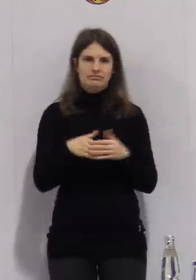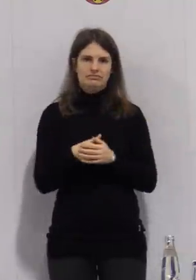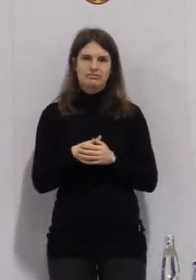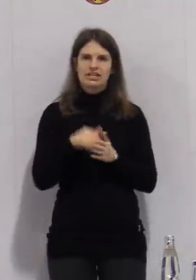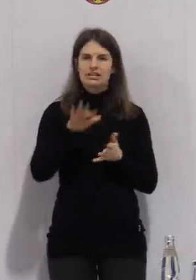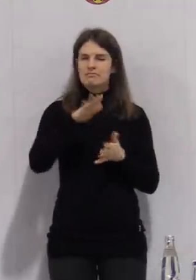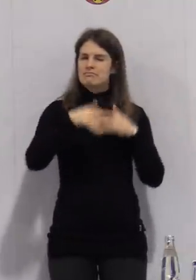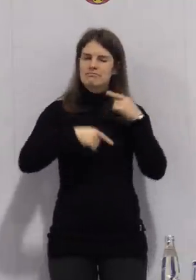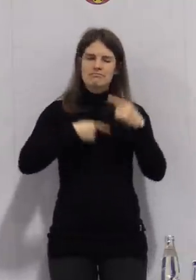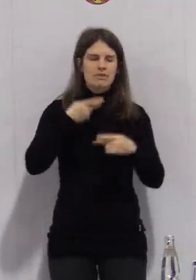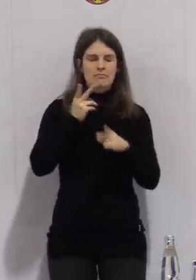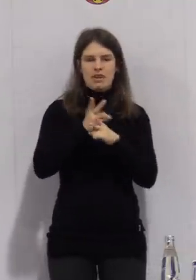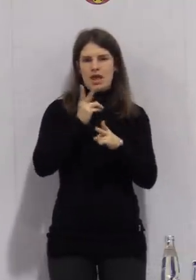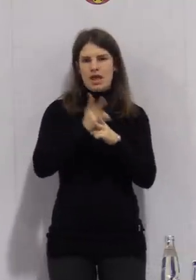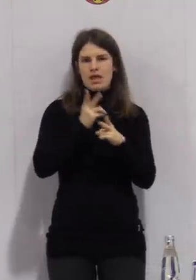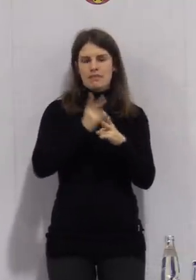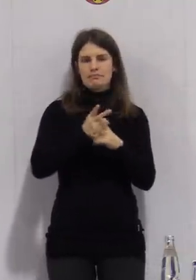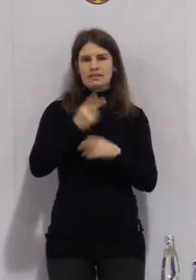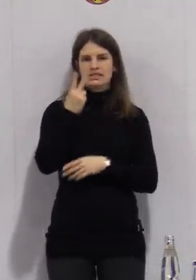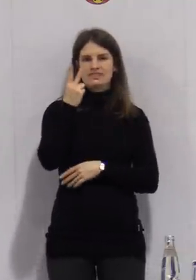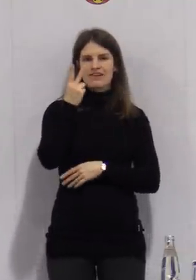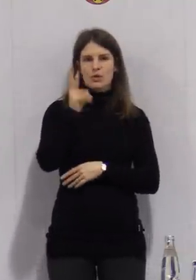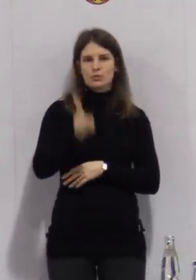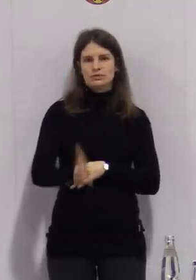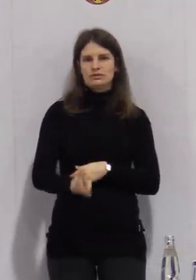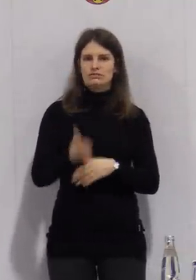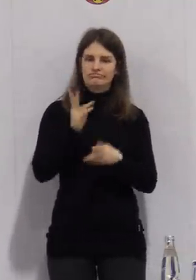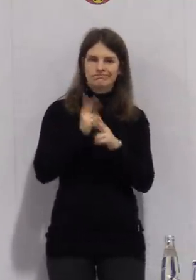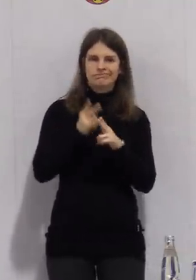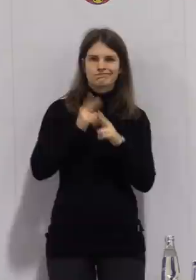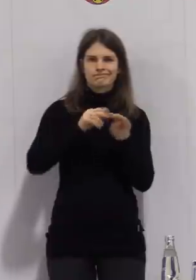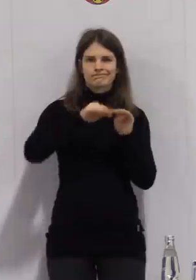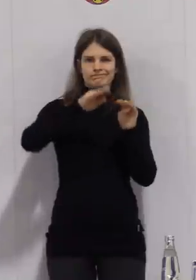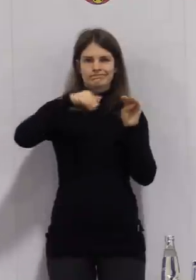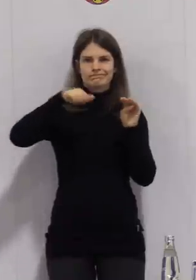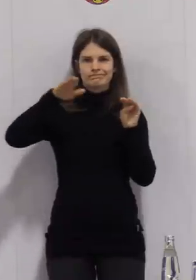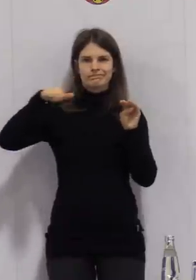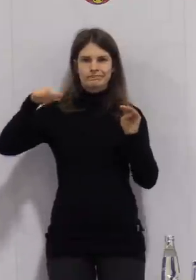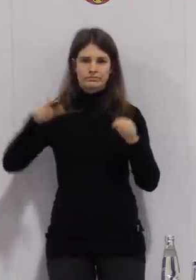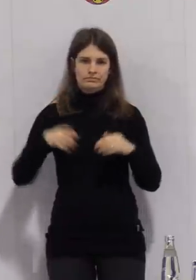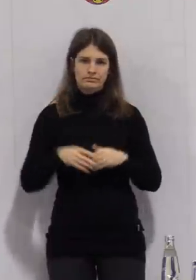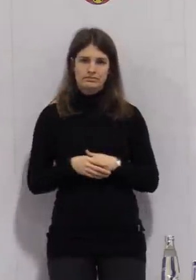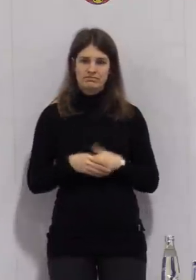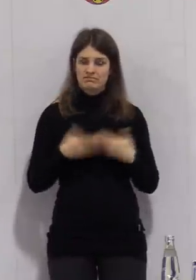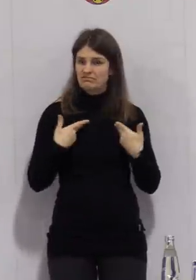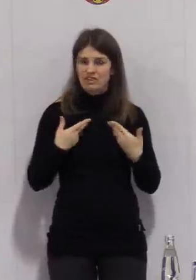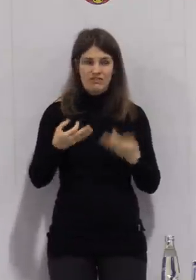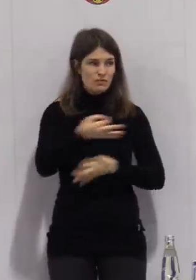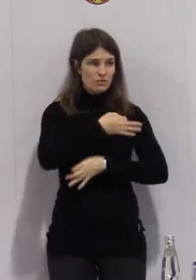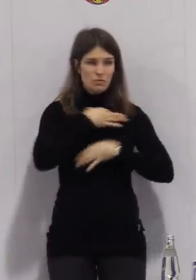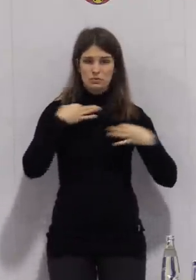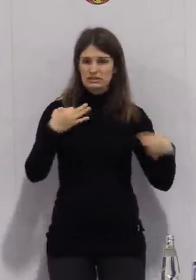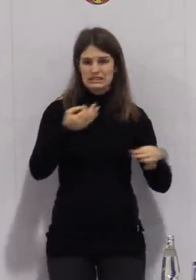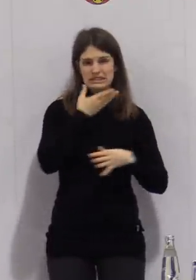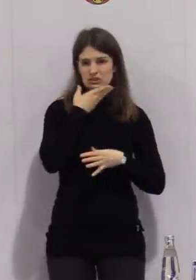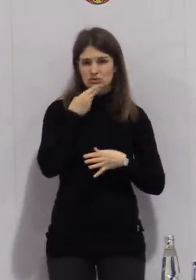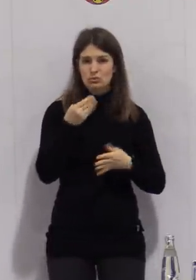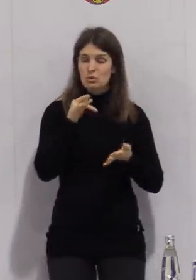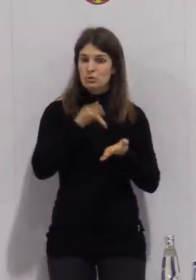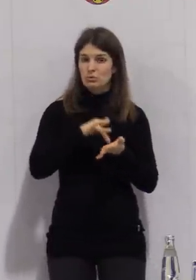insgesamt keine erfreuliche Entwicklung, weil der Burgenlandkreis damit immer noch die höchste